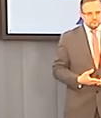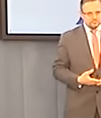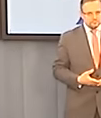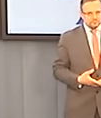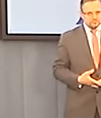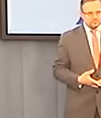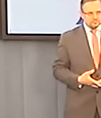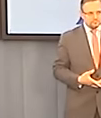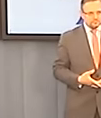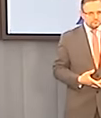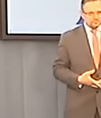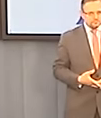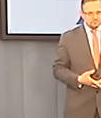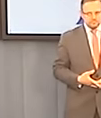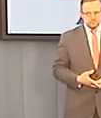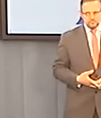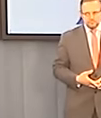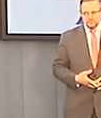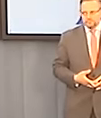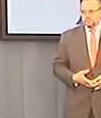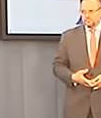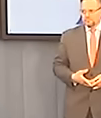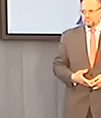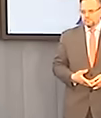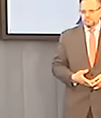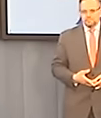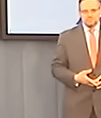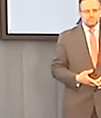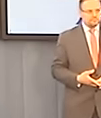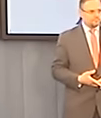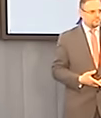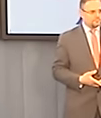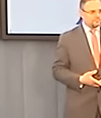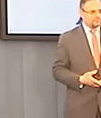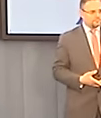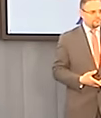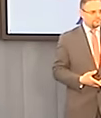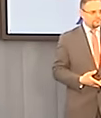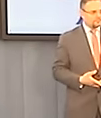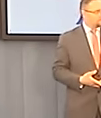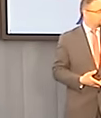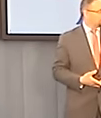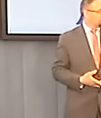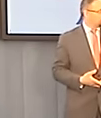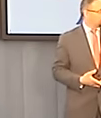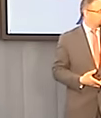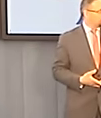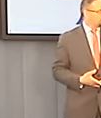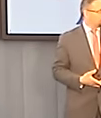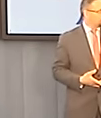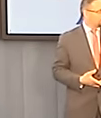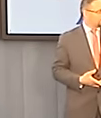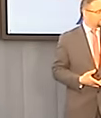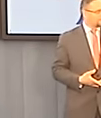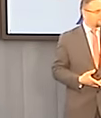węgla na terenie Europy, to nie tylko już dzisiaj jesteśmy awangardą, ale też wnioskując z ostatnich trzech dni, tą awangardą mamy być podobno następne 20